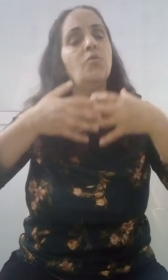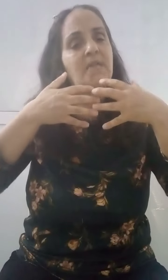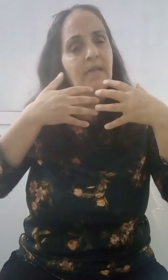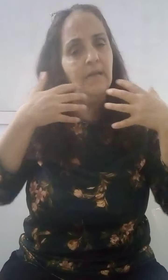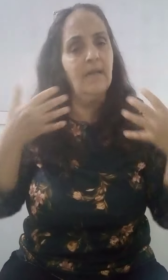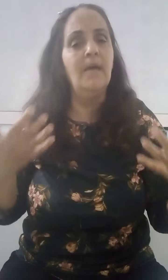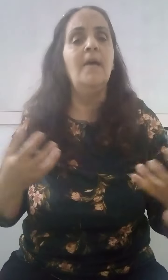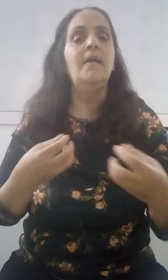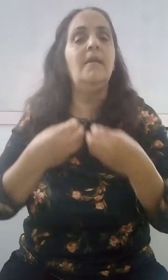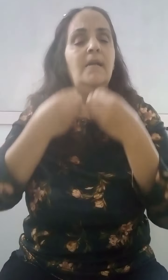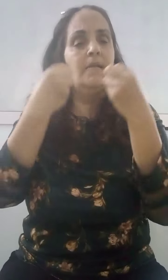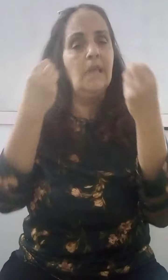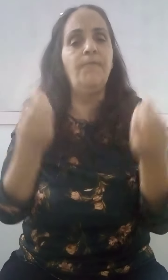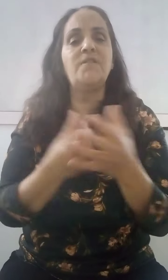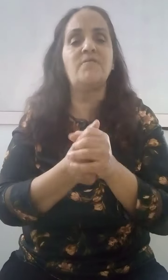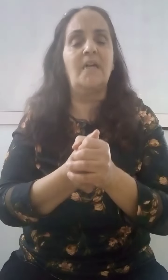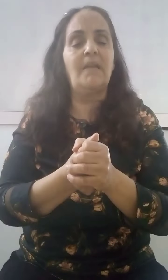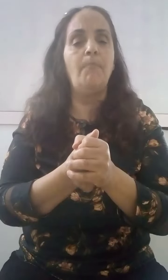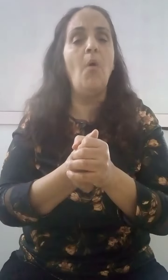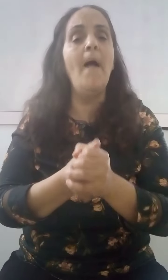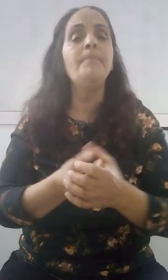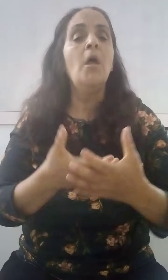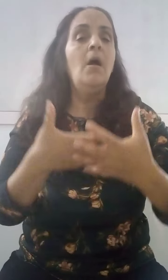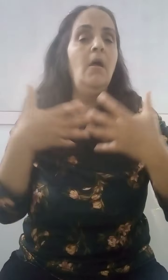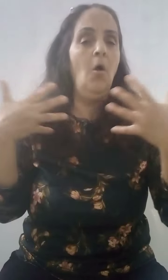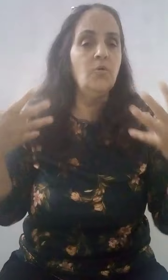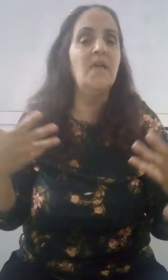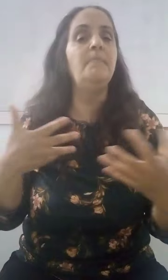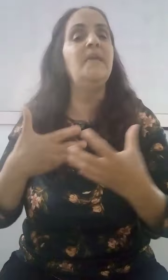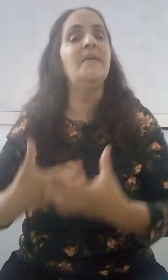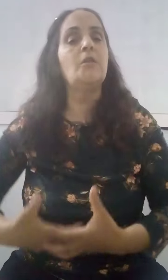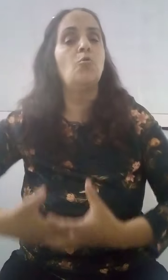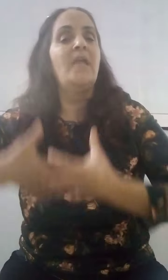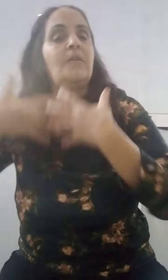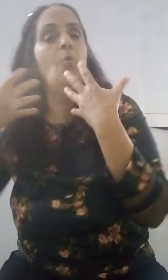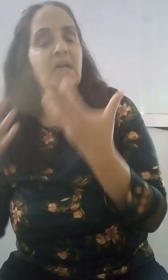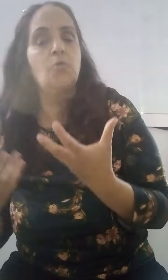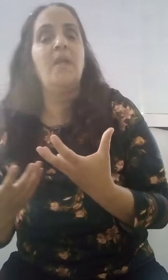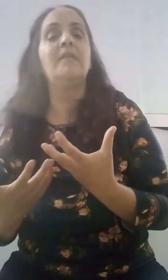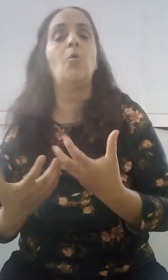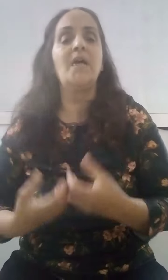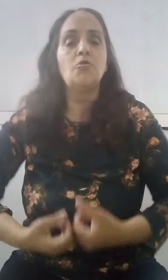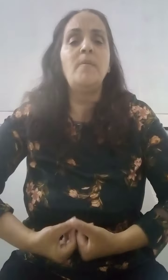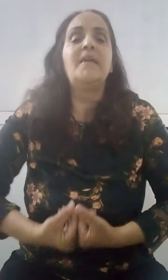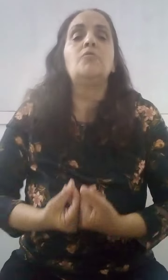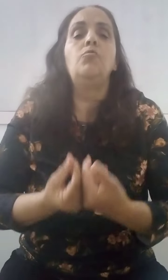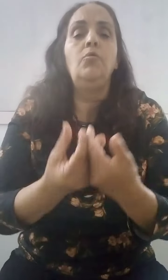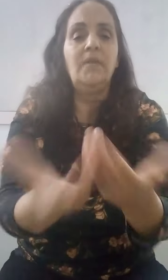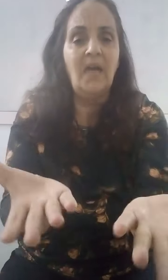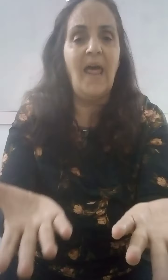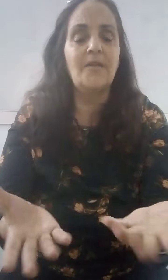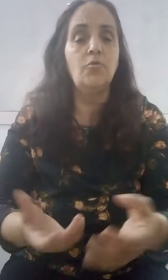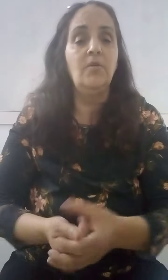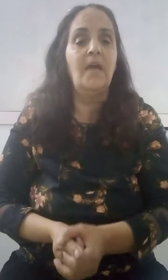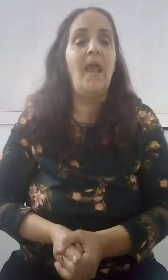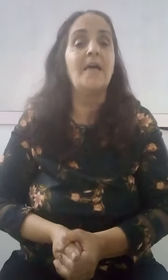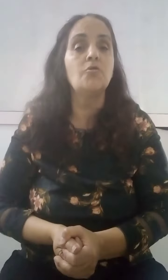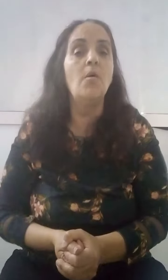repairs إنكاموان أسناك هناك اجموان تتنوه نقول لكennenك؟